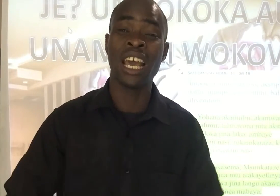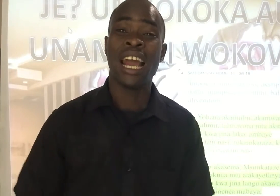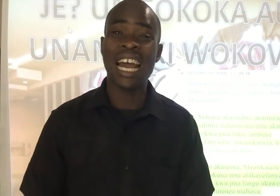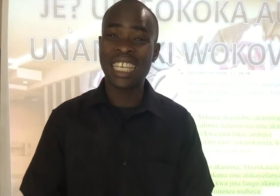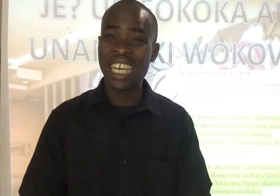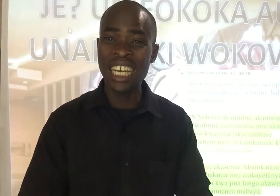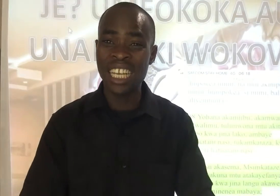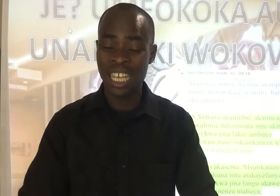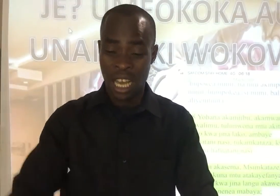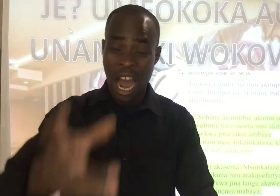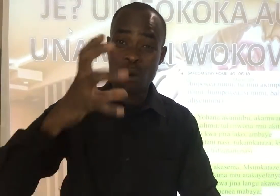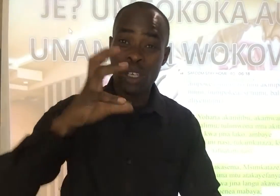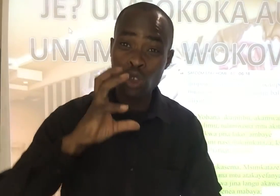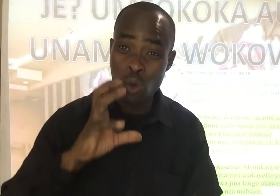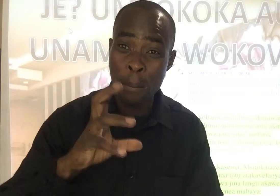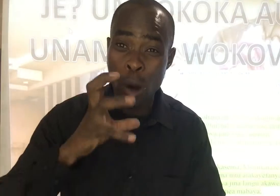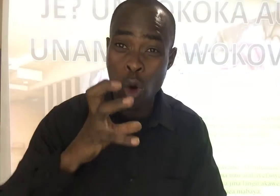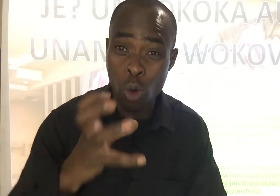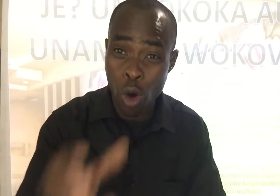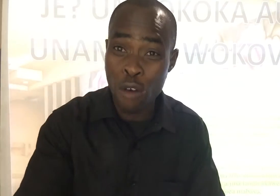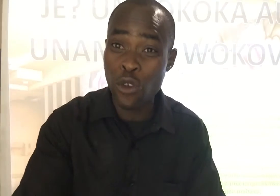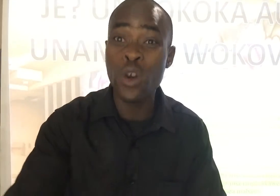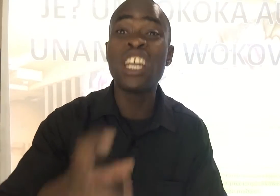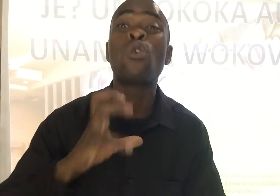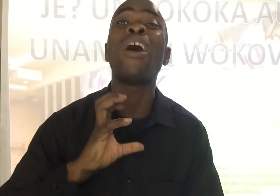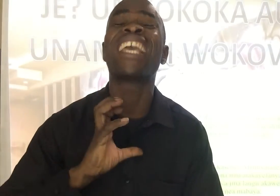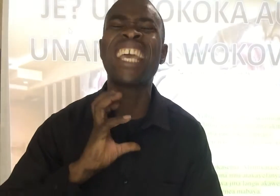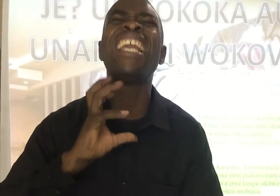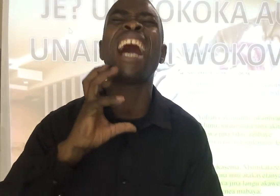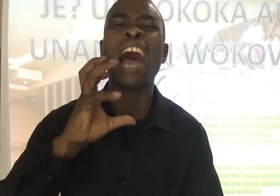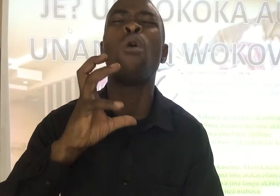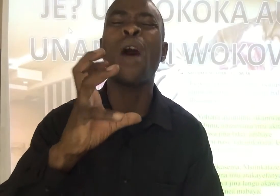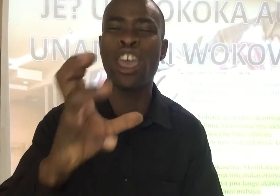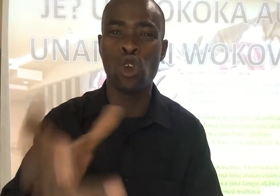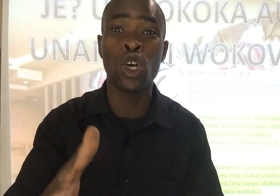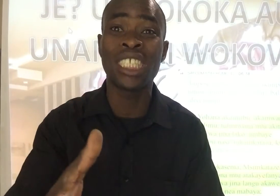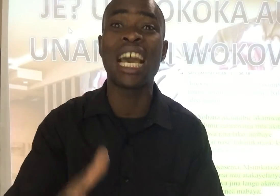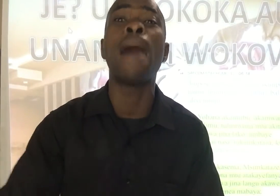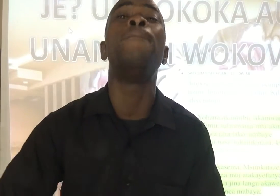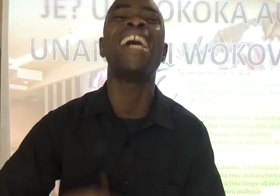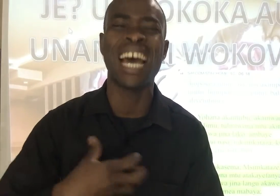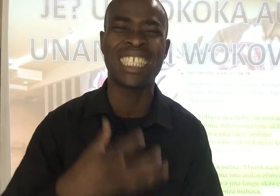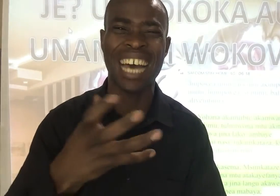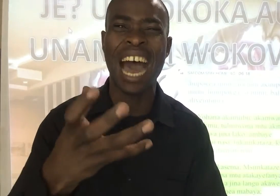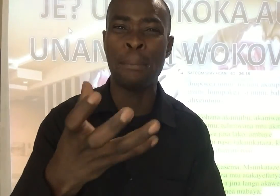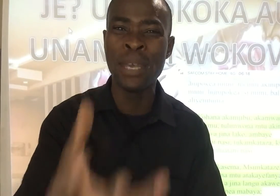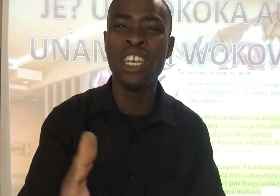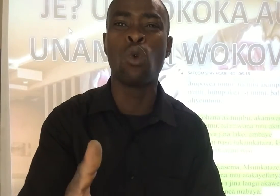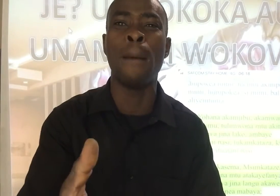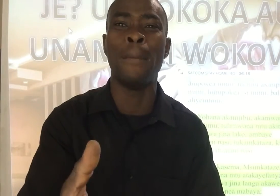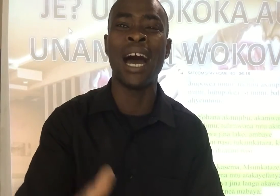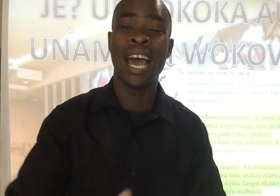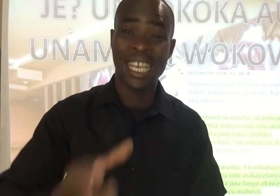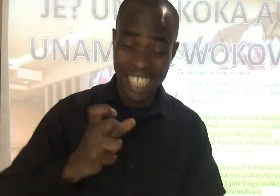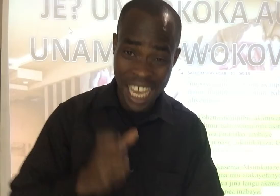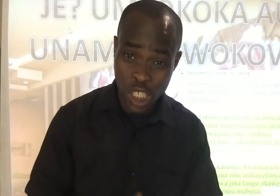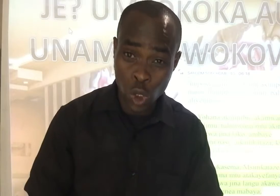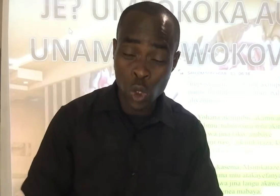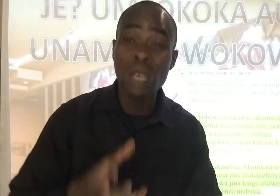Lakini hawajui kwamba okofu ni kwa kila awae Yoyote ambaye ata amini kwamba Yesu ni